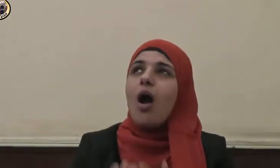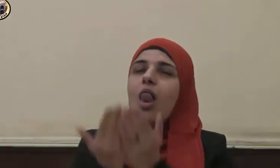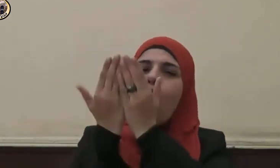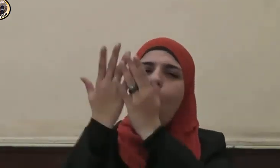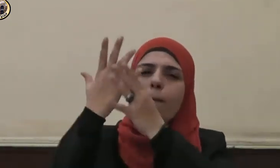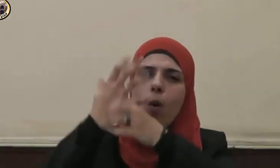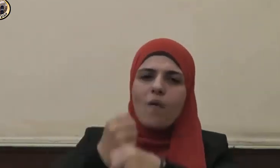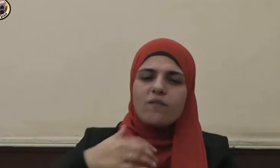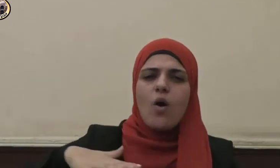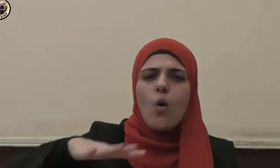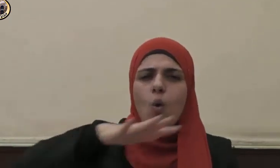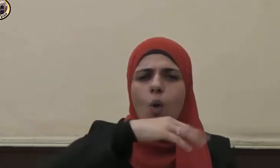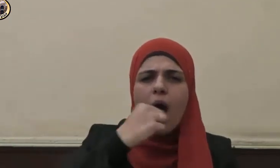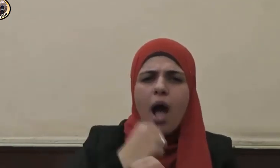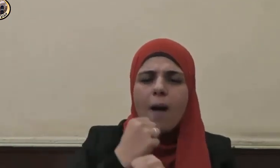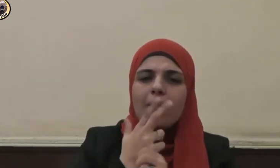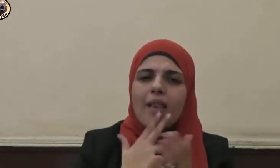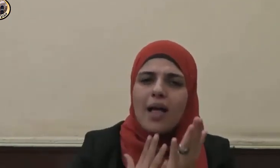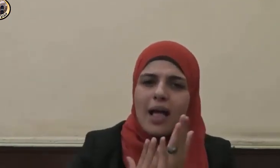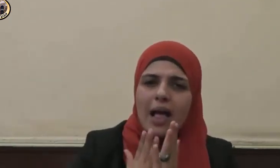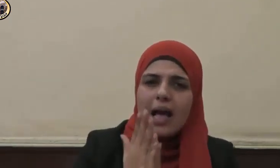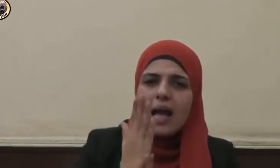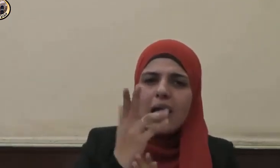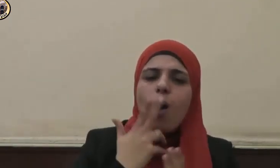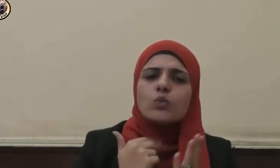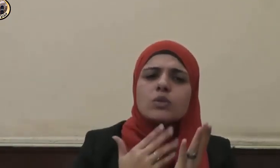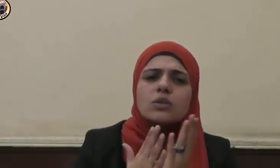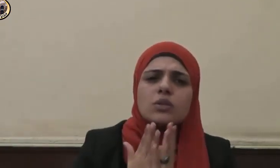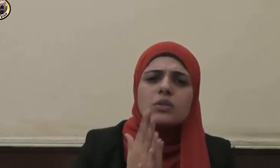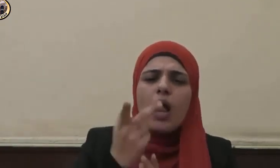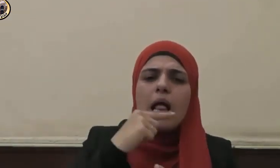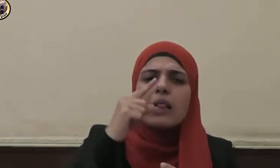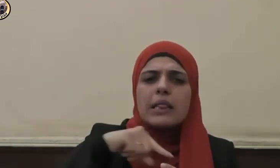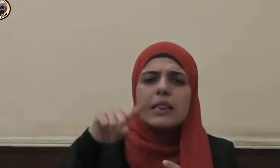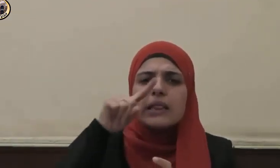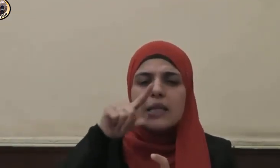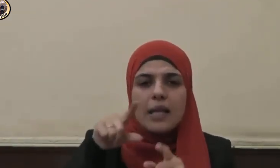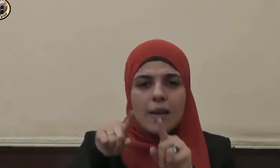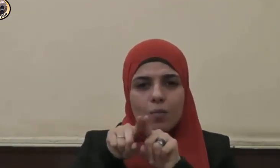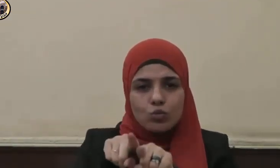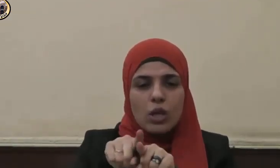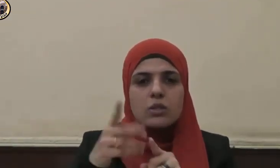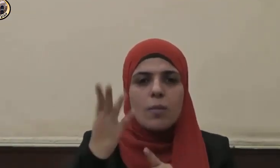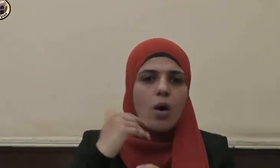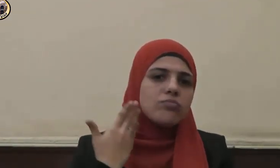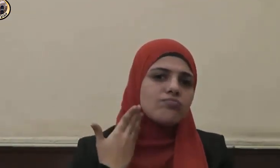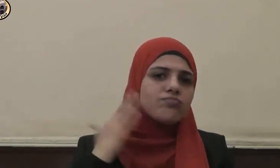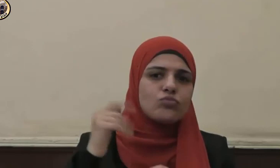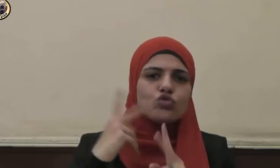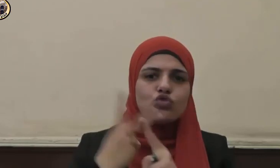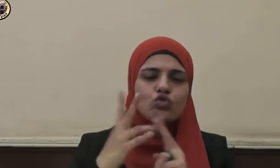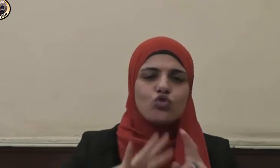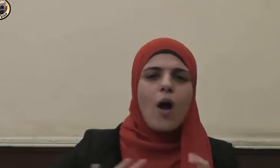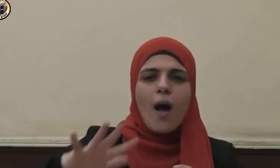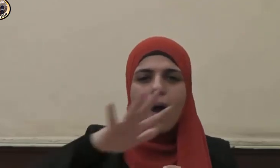لما فيه صالح ديننا ورفعة شعبنا ورقي